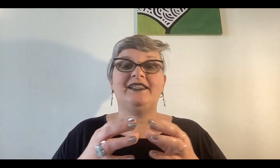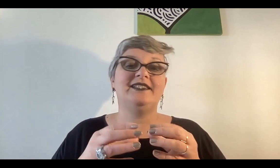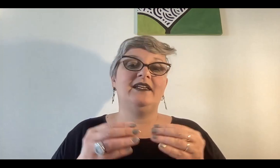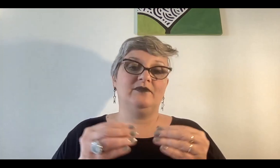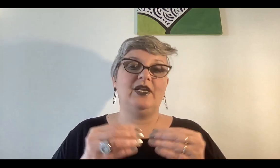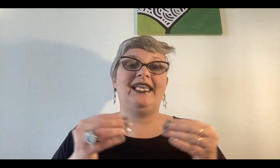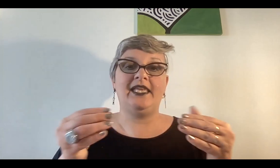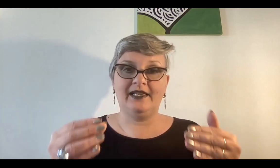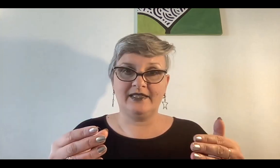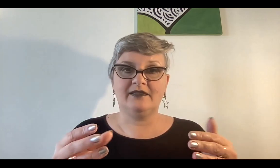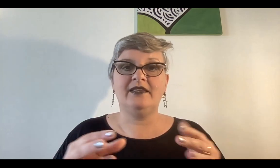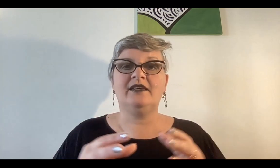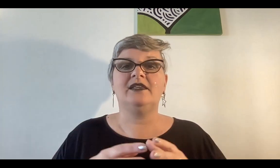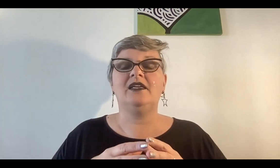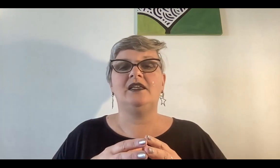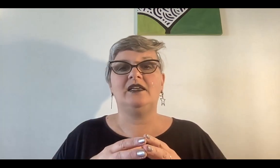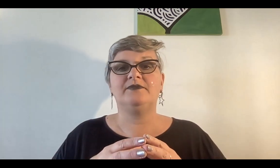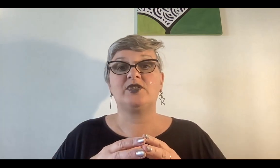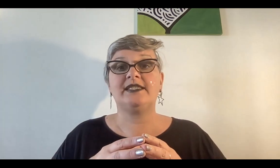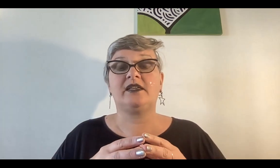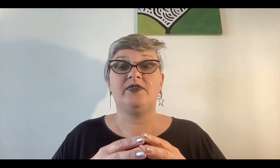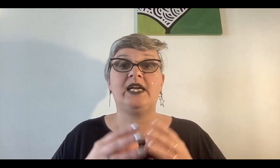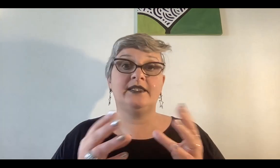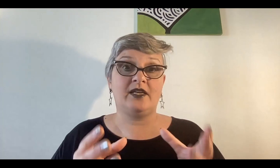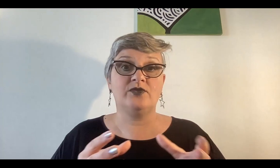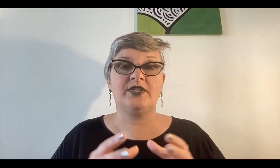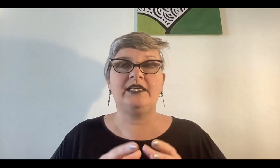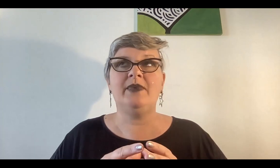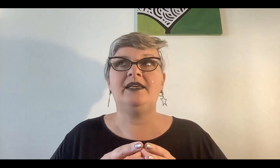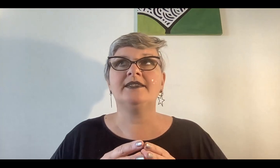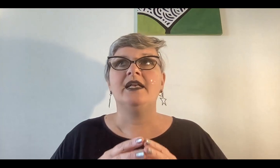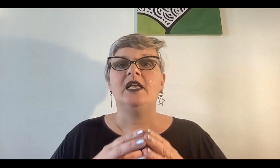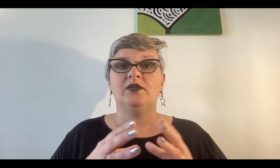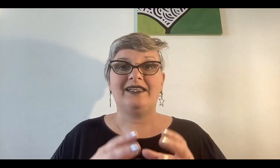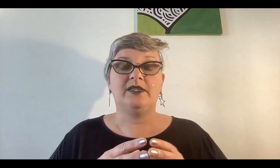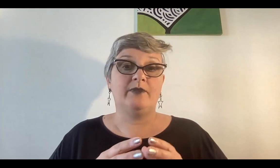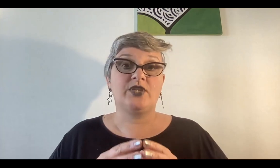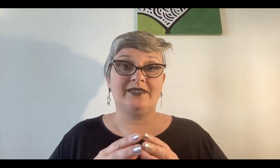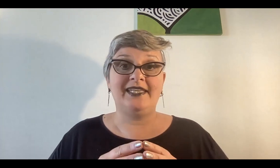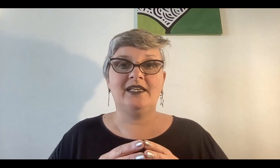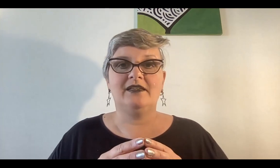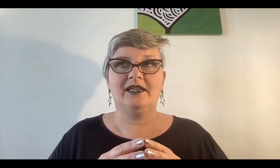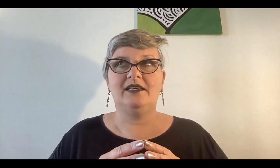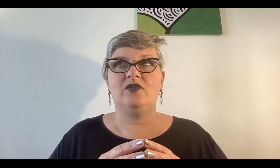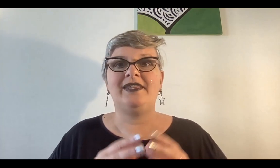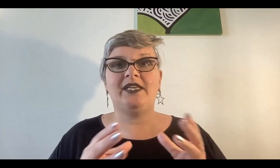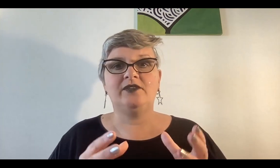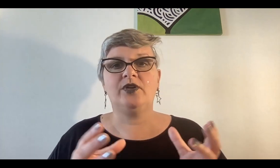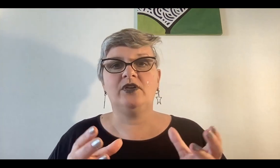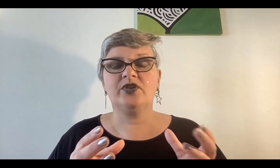que decían leían las entrañas de las personas sacrificadas e incluso de animales digamos tenían lo adivinatorio los